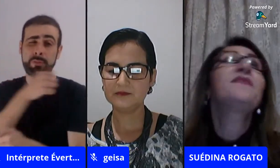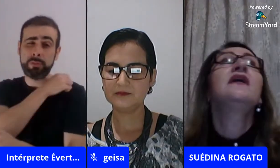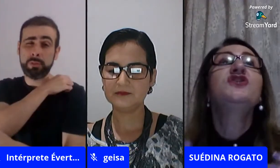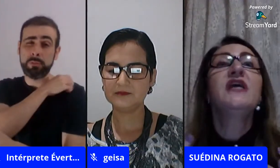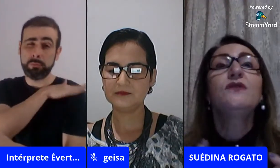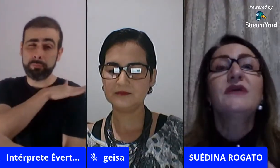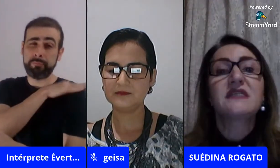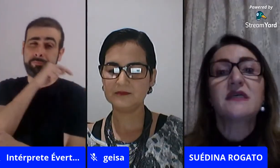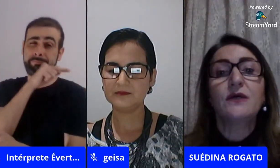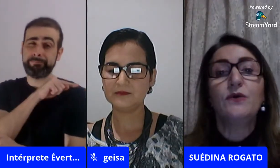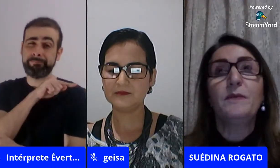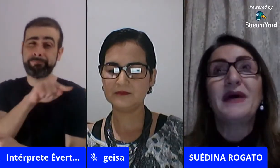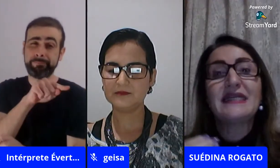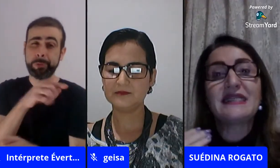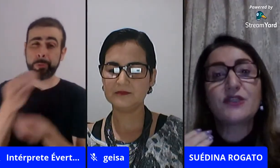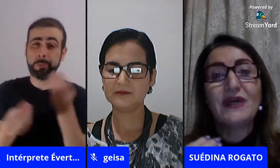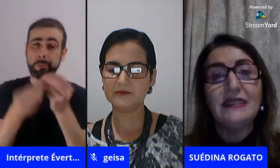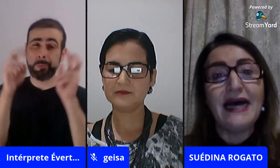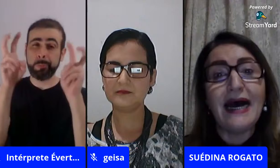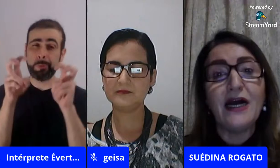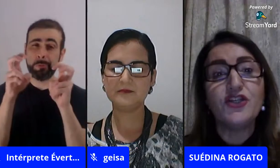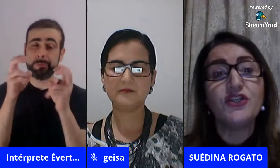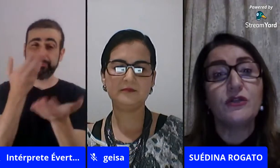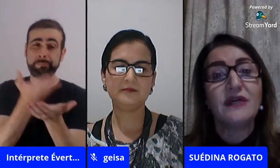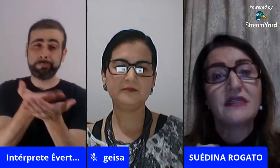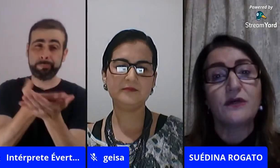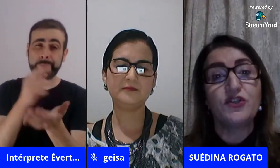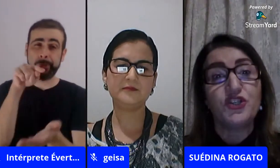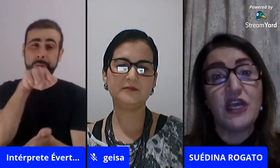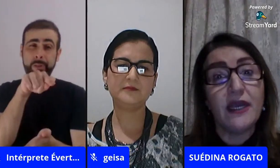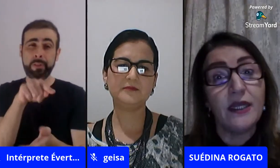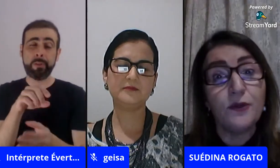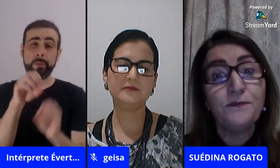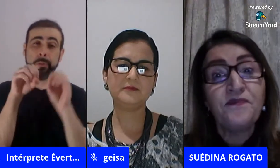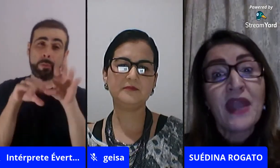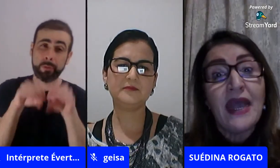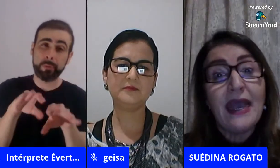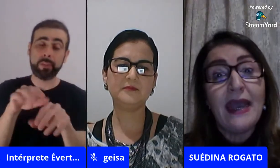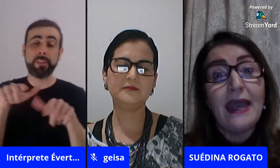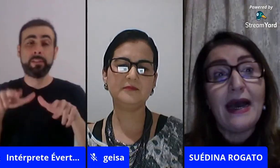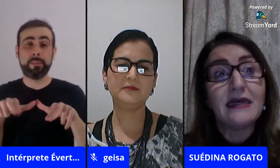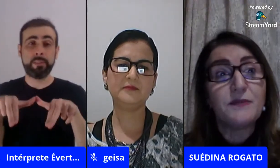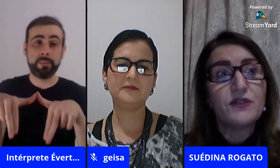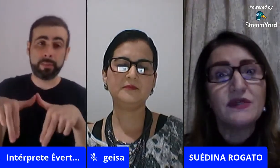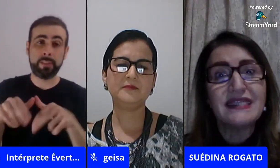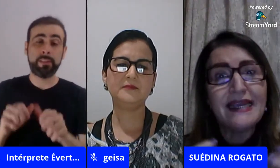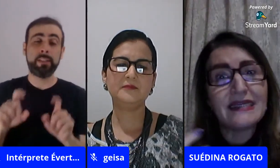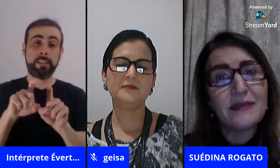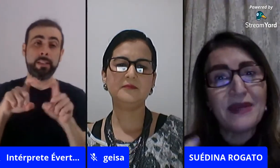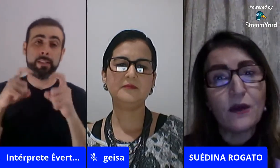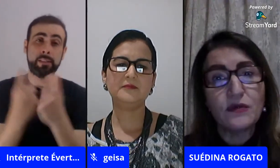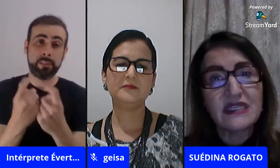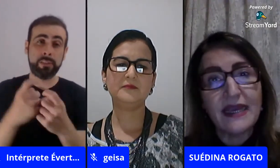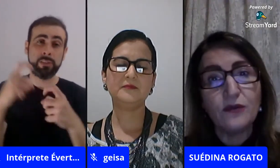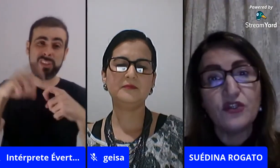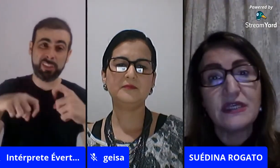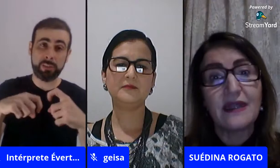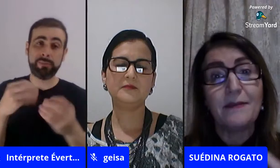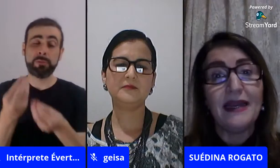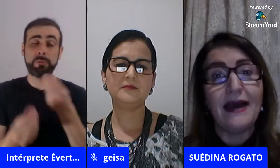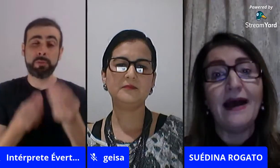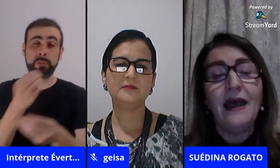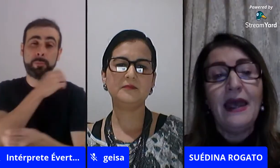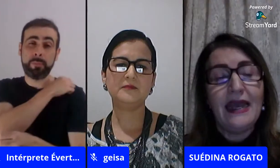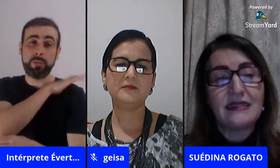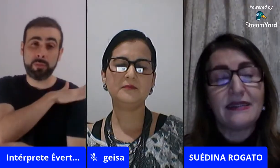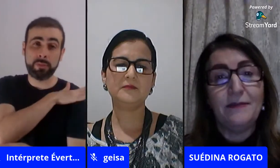gente fala de educação para sexualidade, de educação de gênero, as pessoas têm esse preconceito